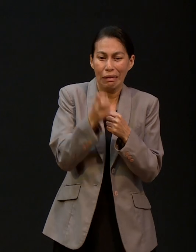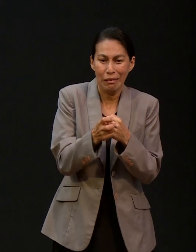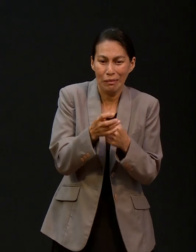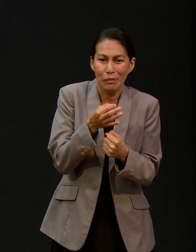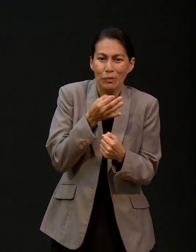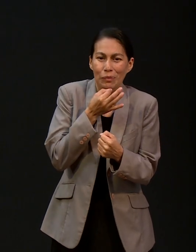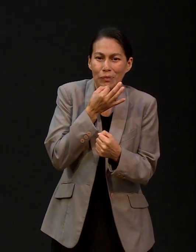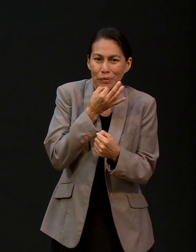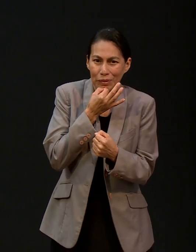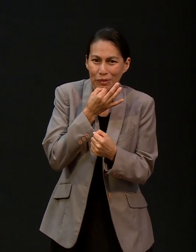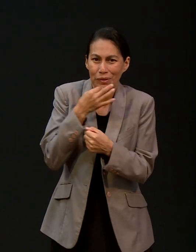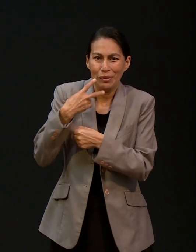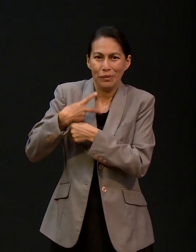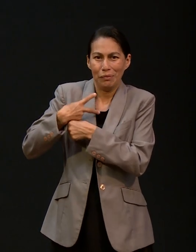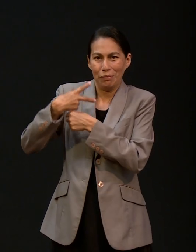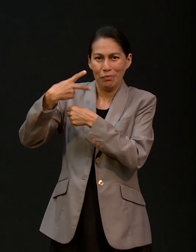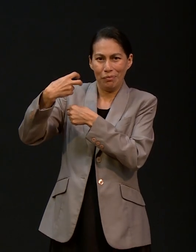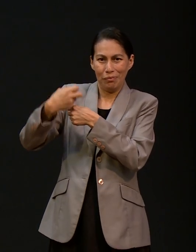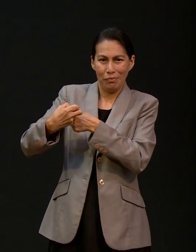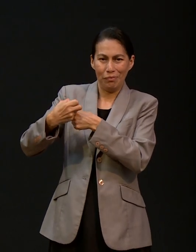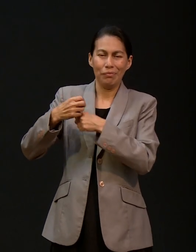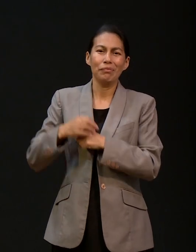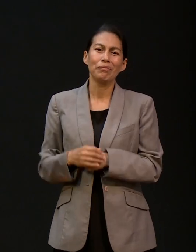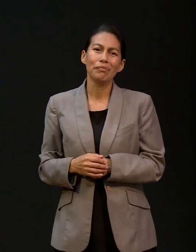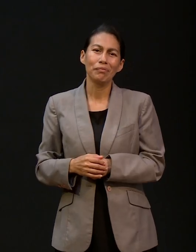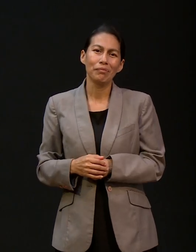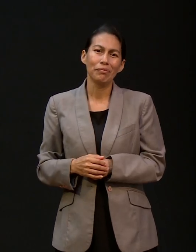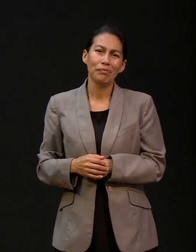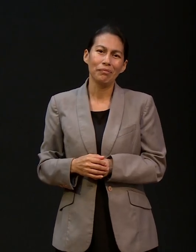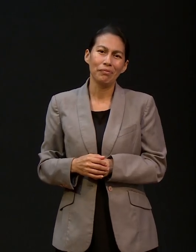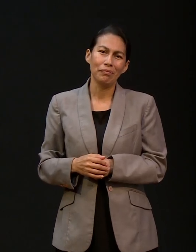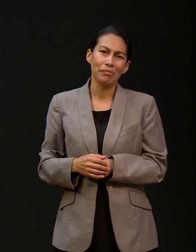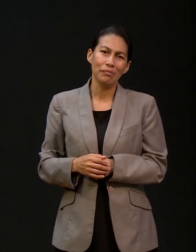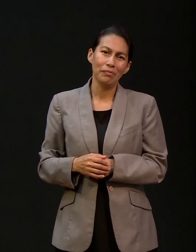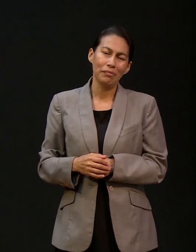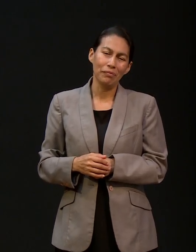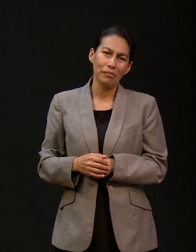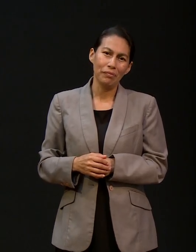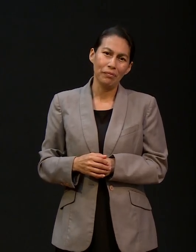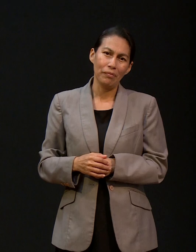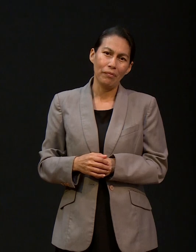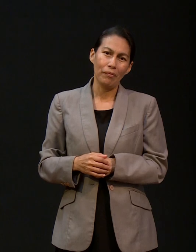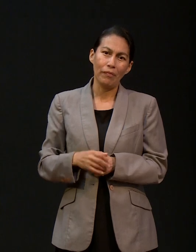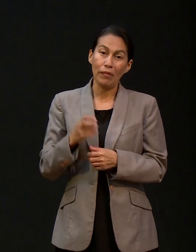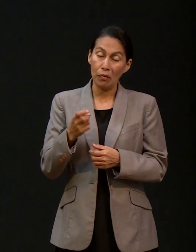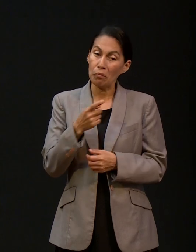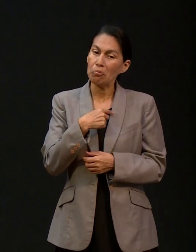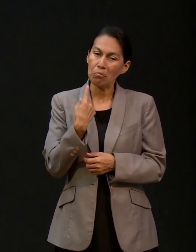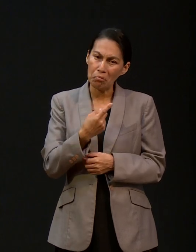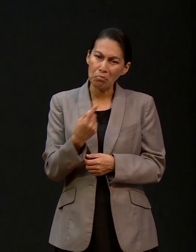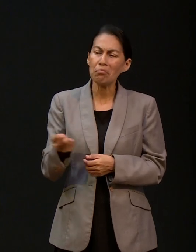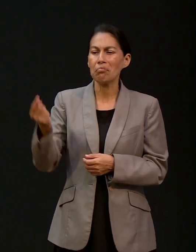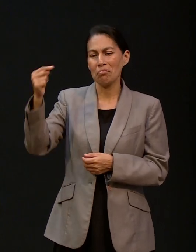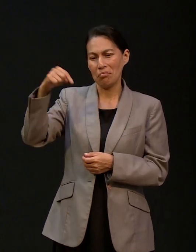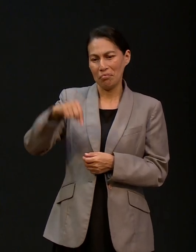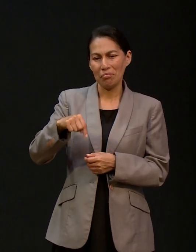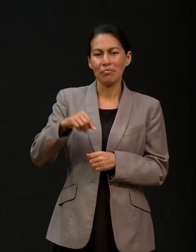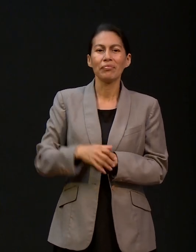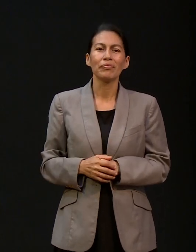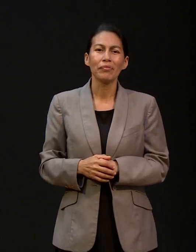ese momento, fue que llegó la invitación. Y así fue como llegamos hasta acá. Sabiendo,